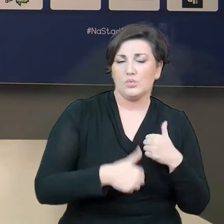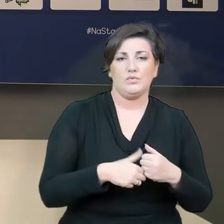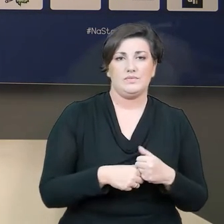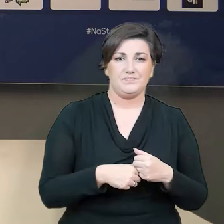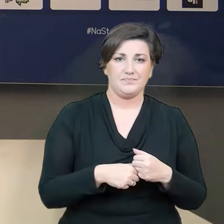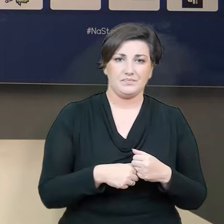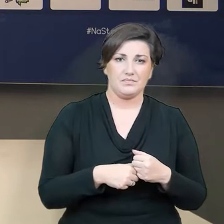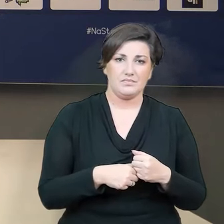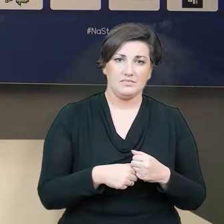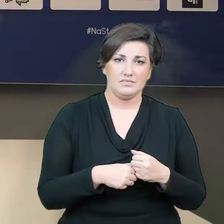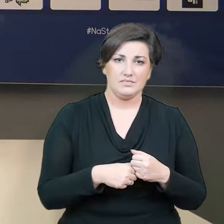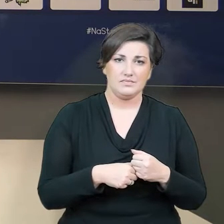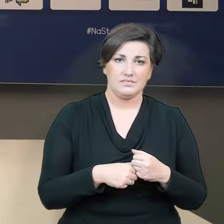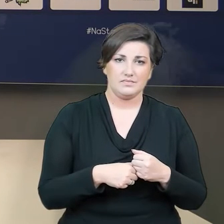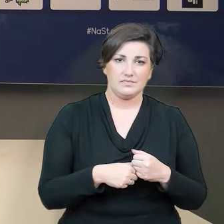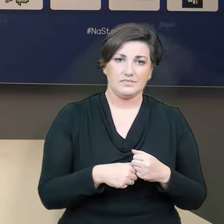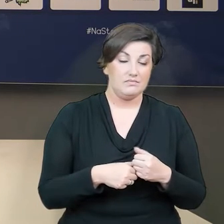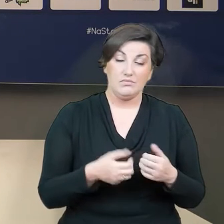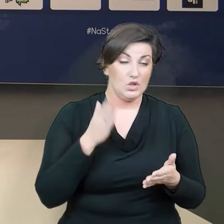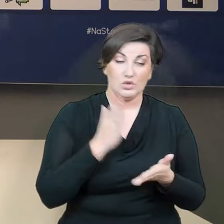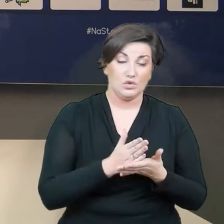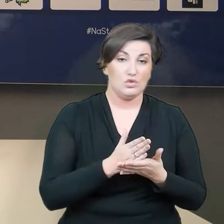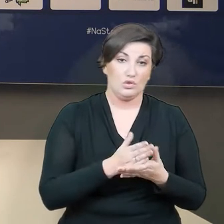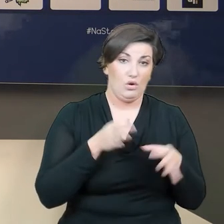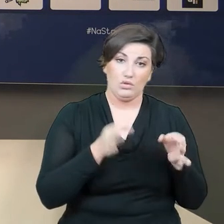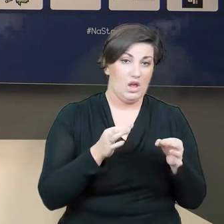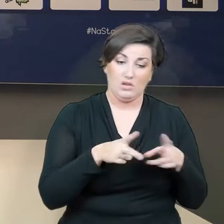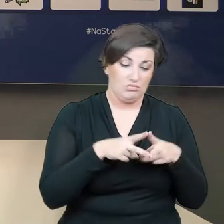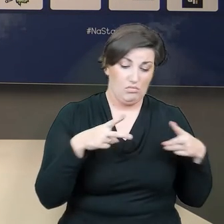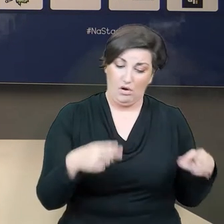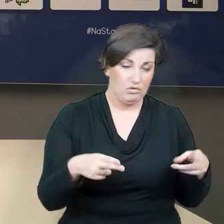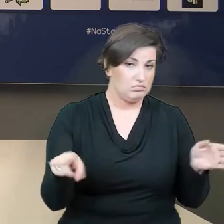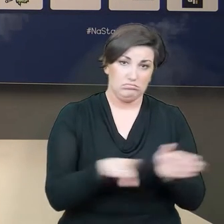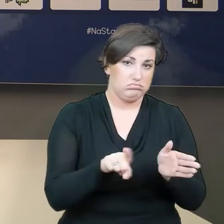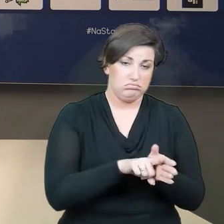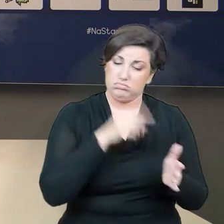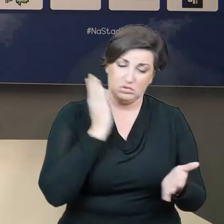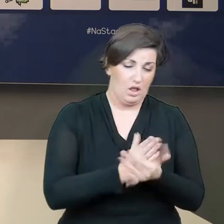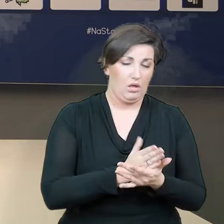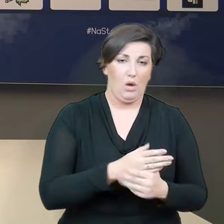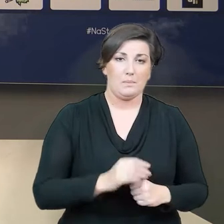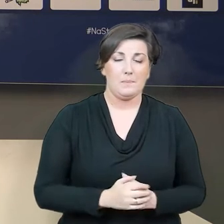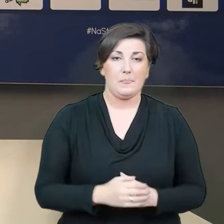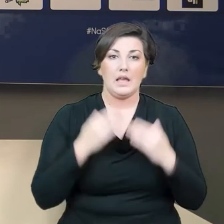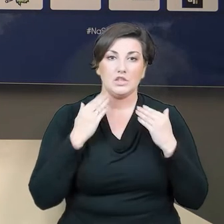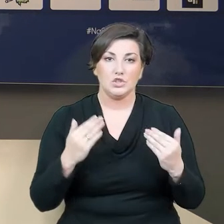i tylko teraz ten czas temu poświęcamy. Dziękuję. Podobnie